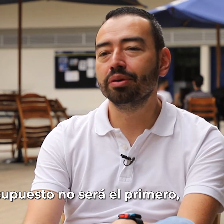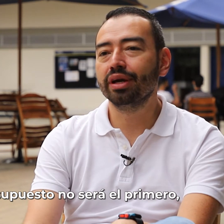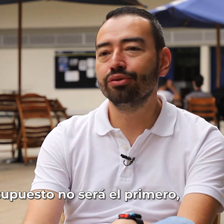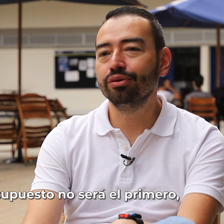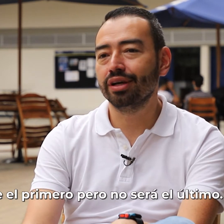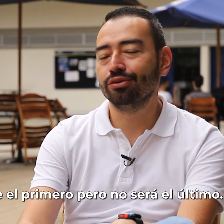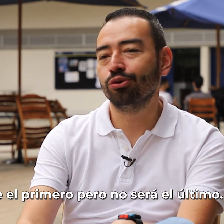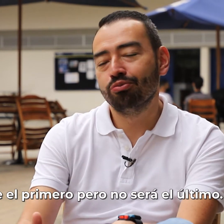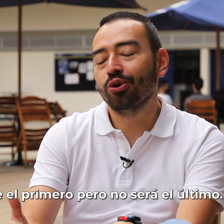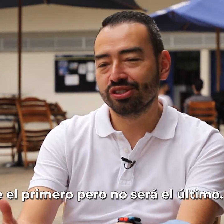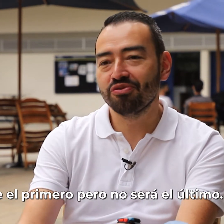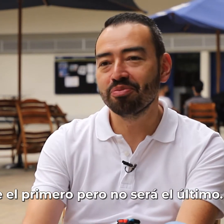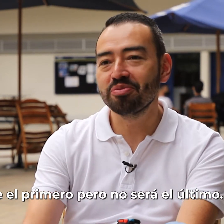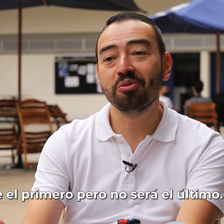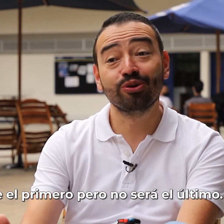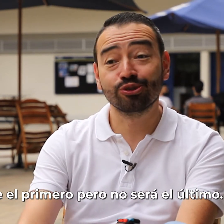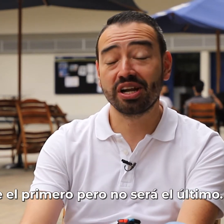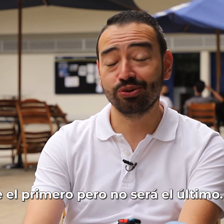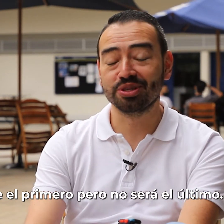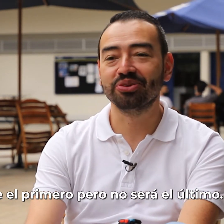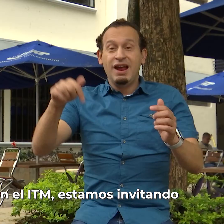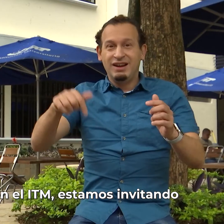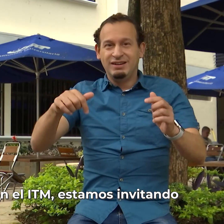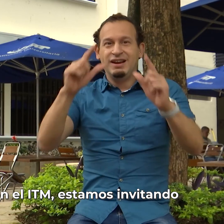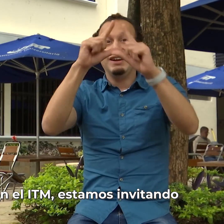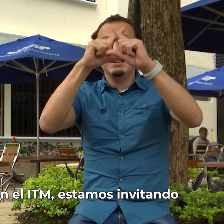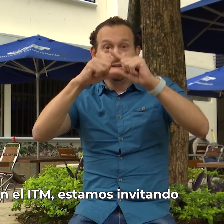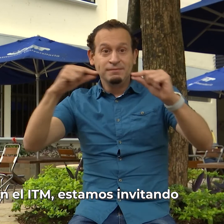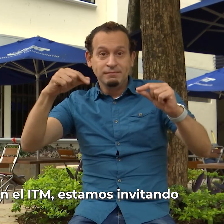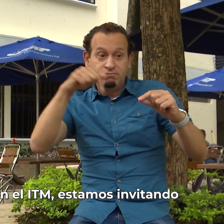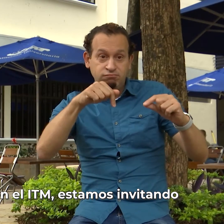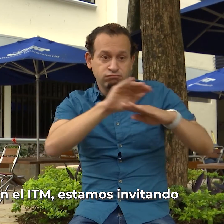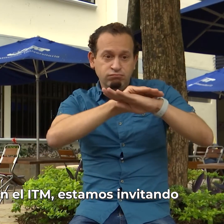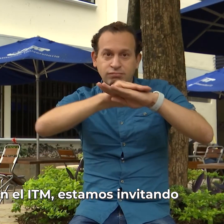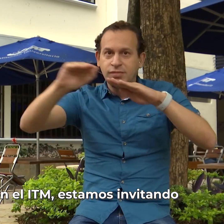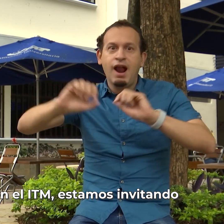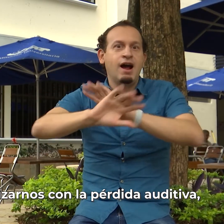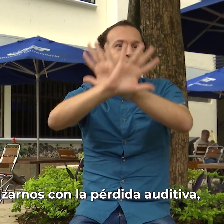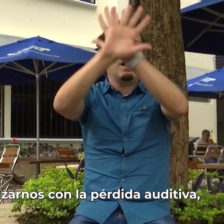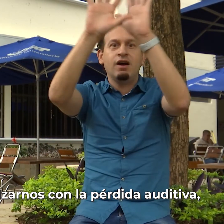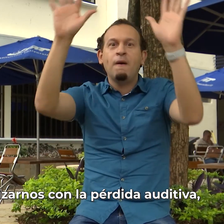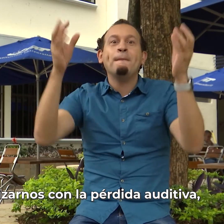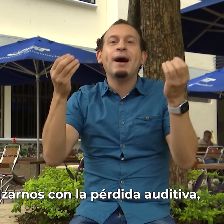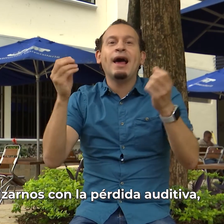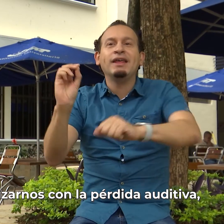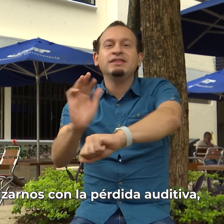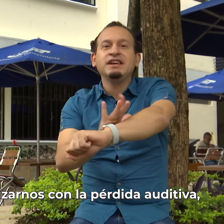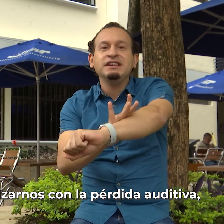primero en mejor si fue el primero pero no será el último aquí en el itm estamos invitando a sensibilizarnos con la pérdida auditiva